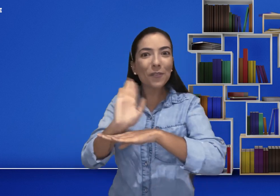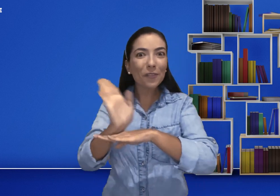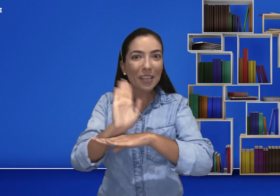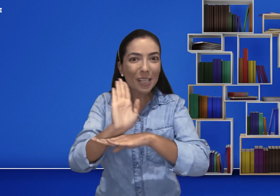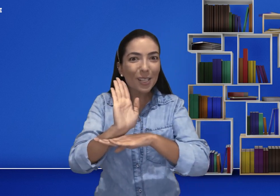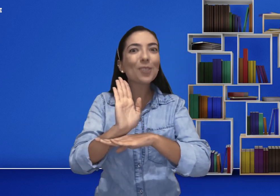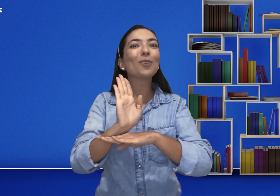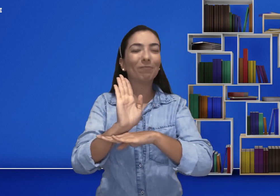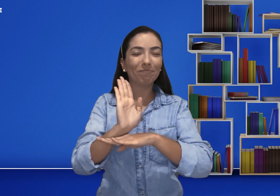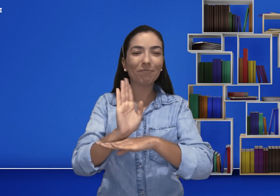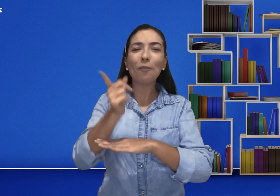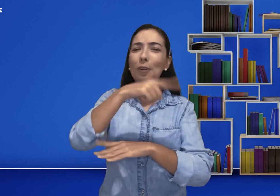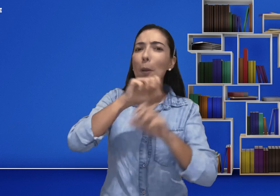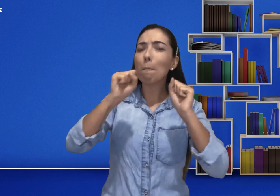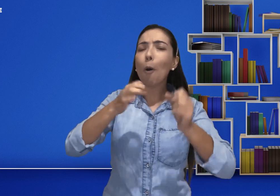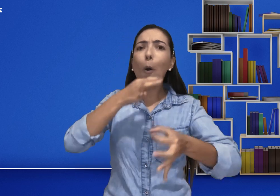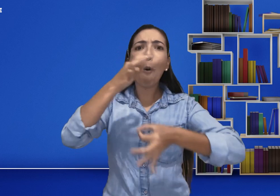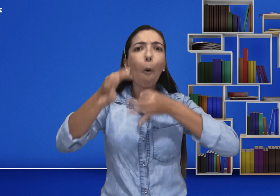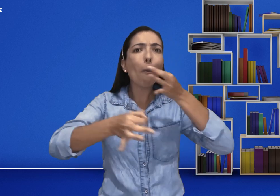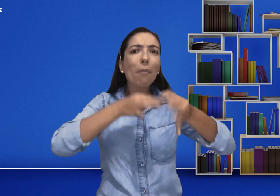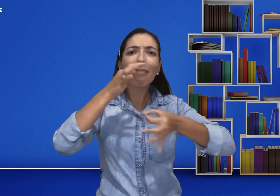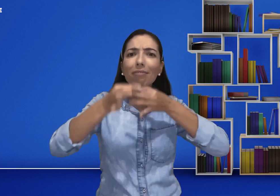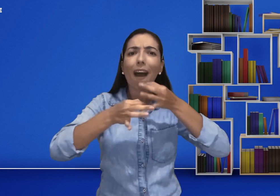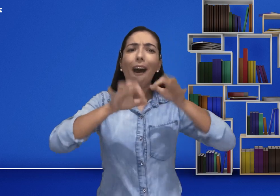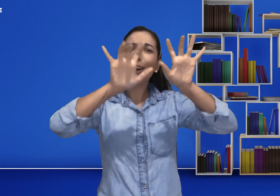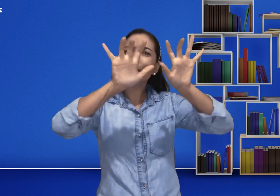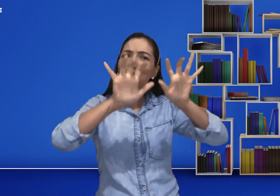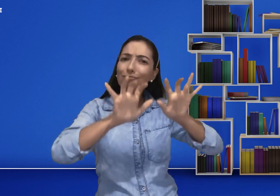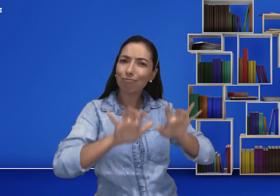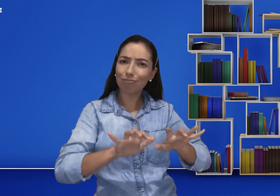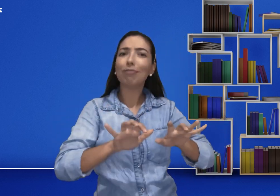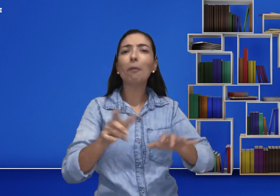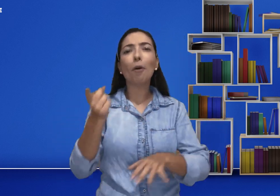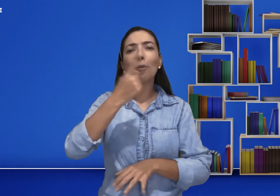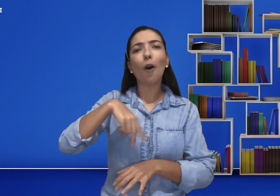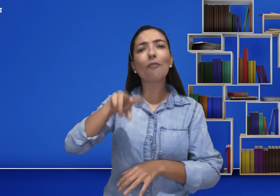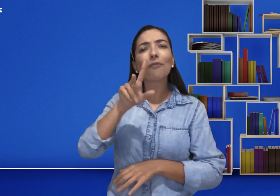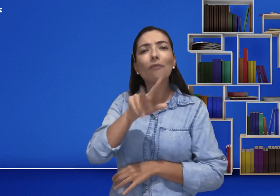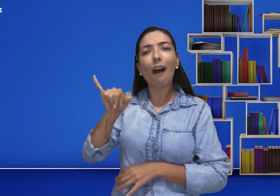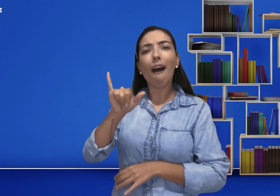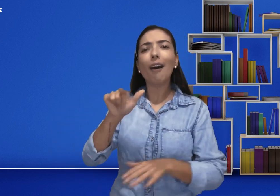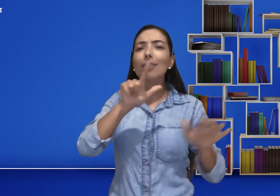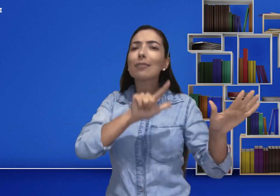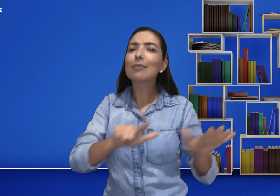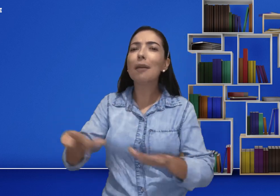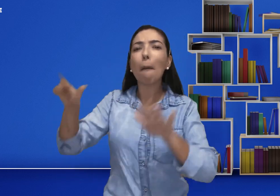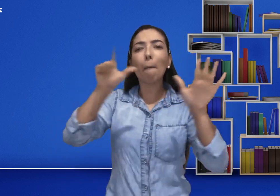Então coloque aqui embaixo nos comentários as suas sugestões que semanalmente a gente vai postar novos vídeos.